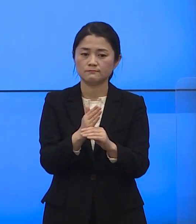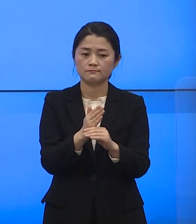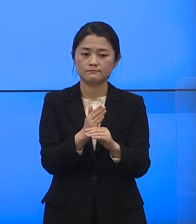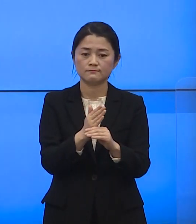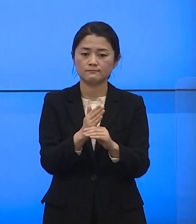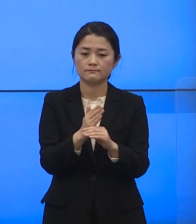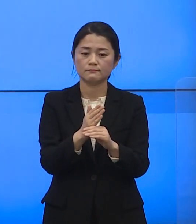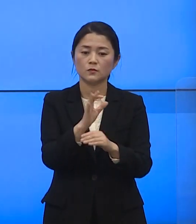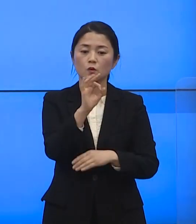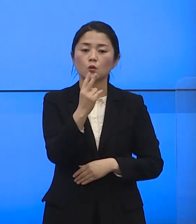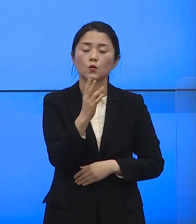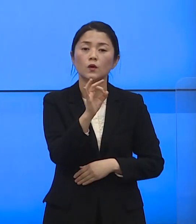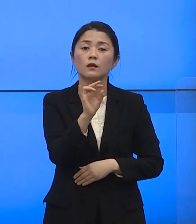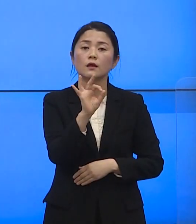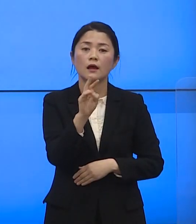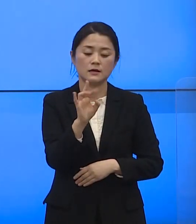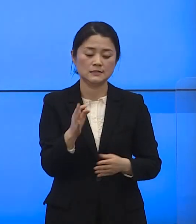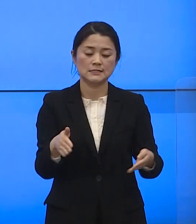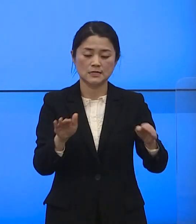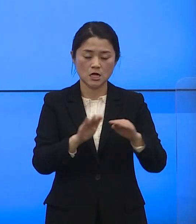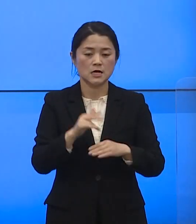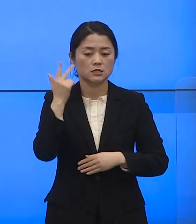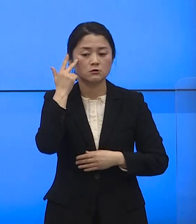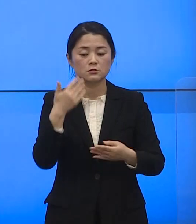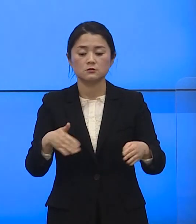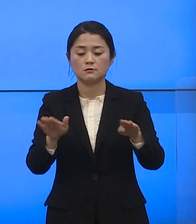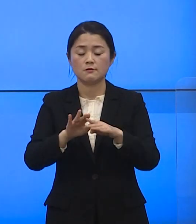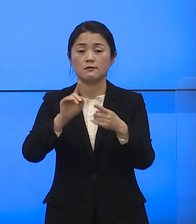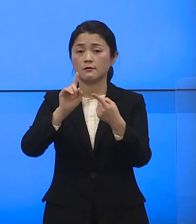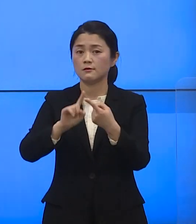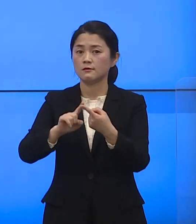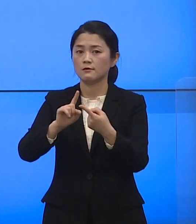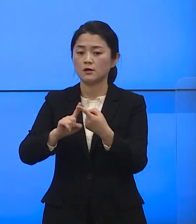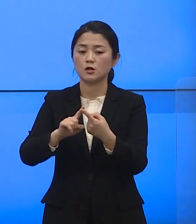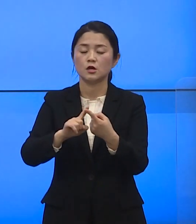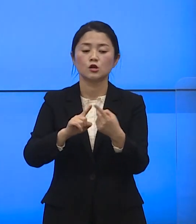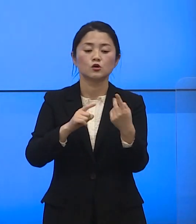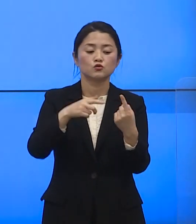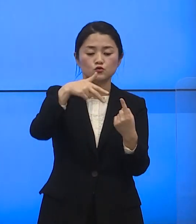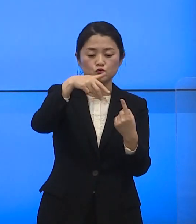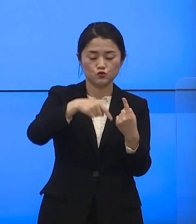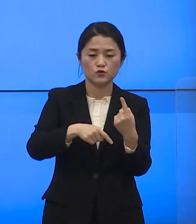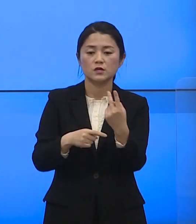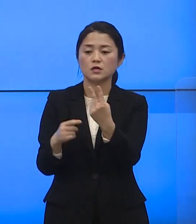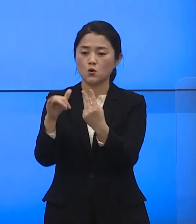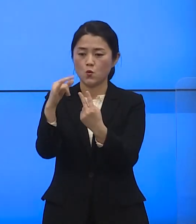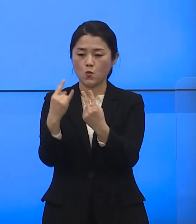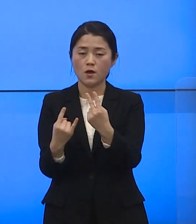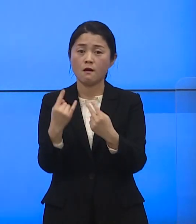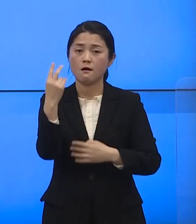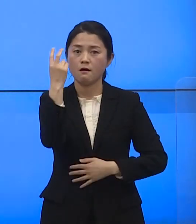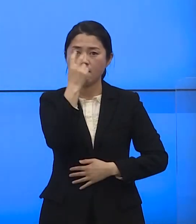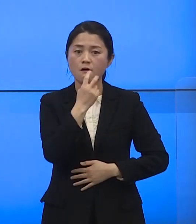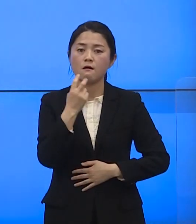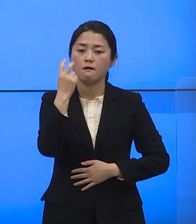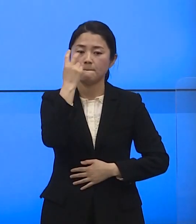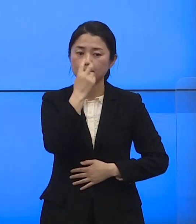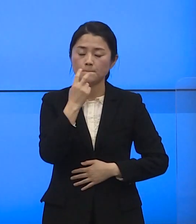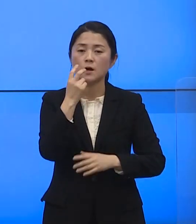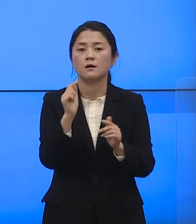요양시설 및 정신시설에 대해서도 주 2회로 선제적 검사를